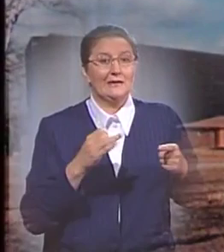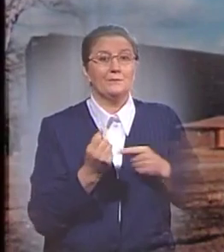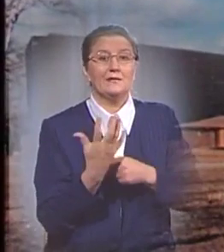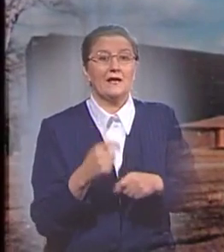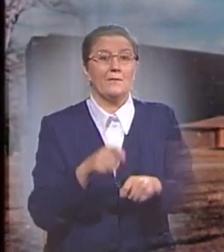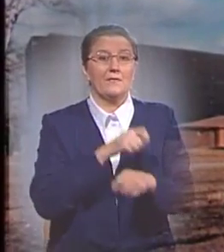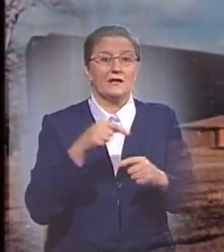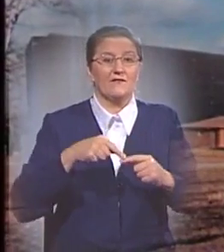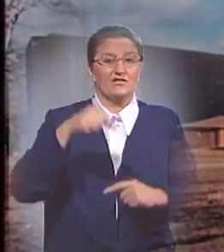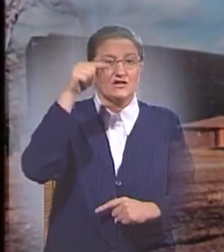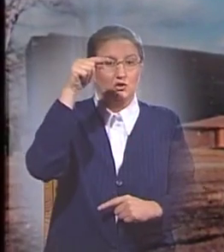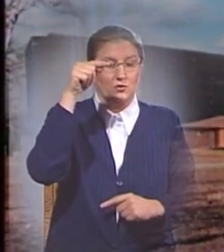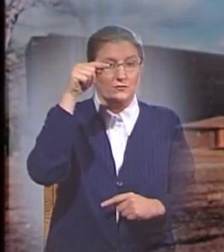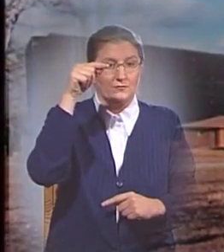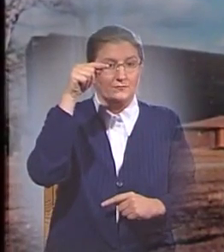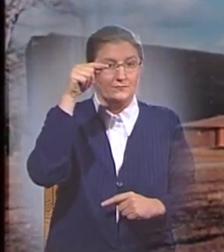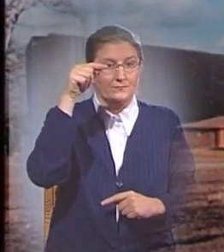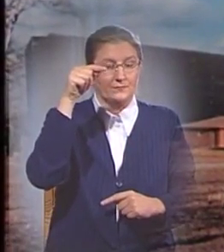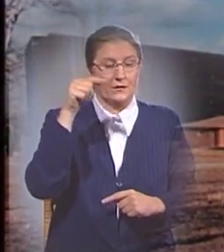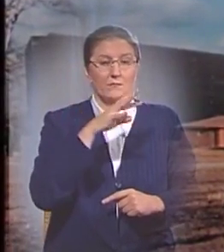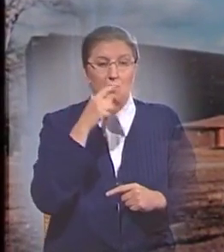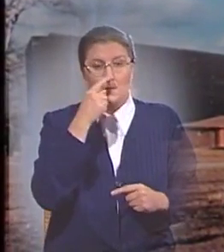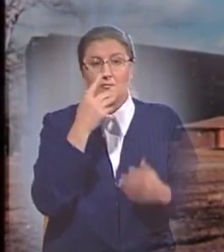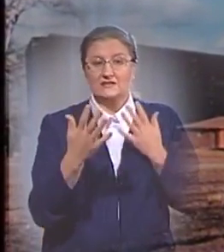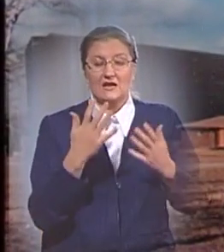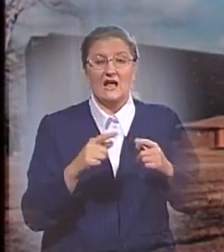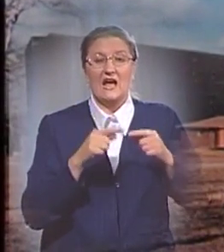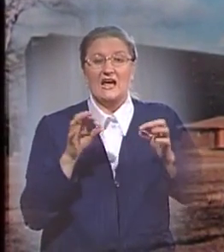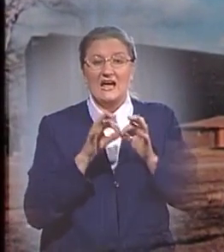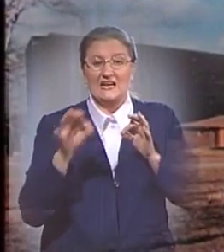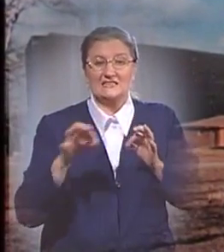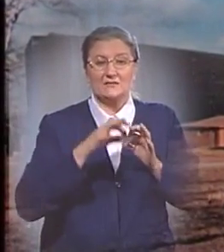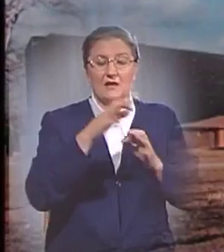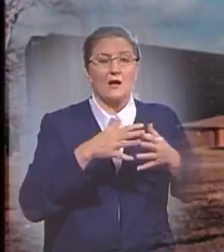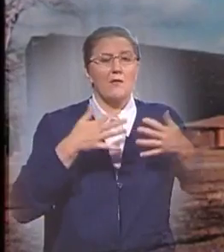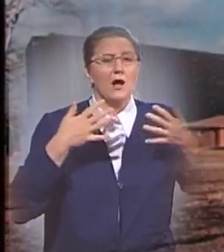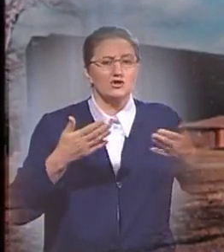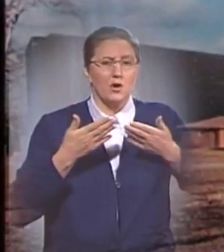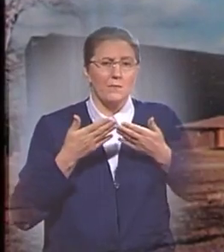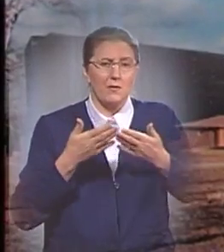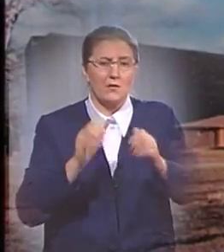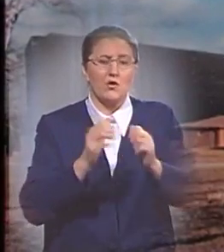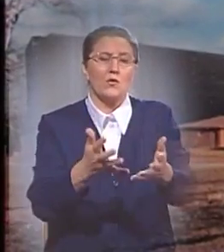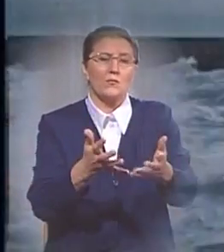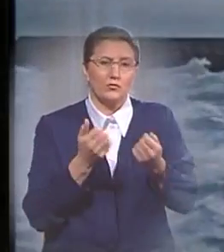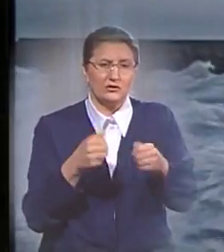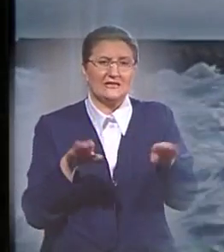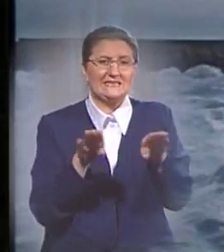метров высотой. Некоторые представления о размерах этой огромной баржи можно получить путем сравнения с